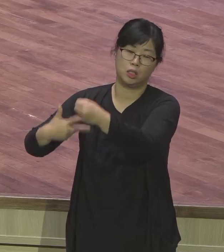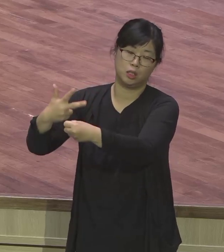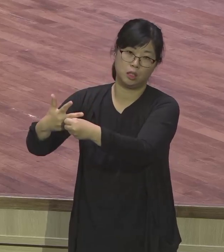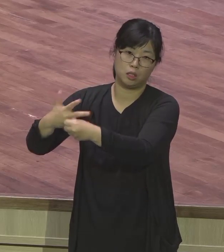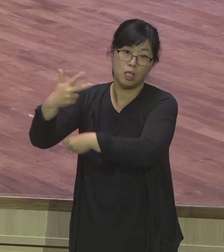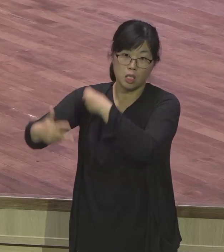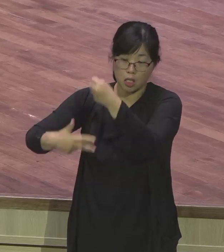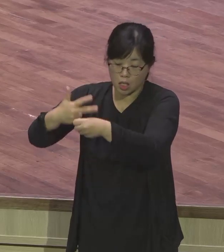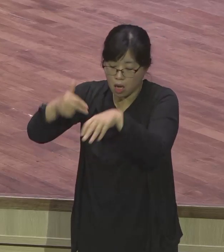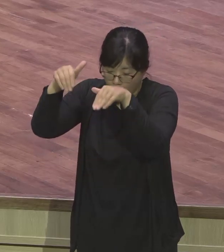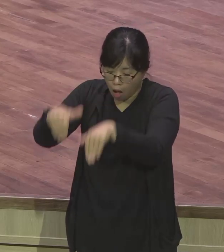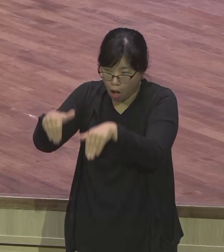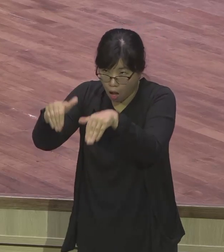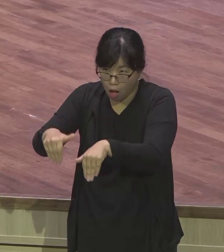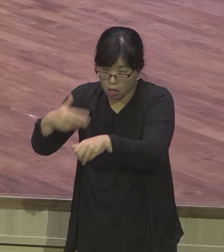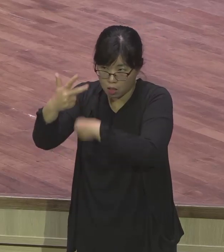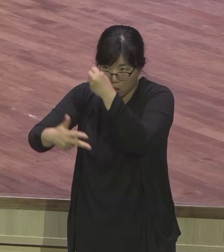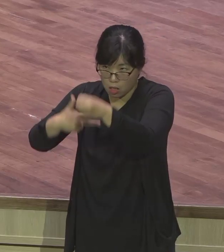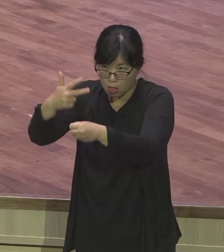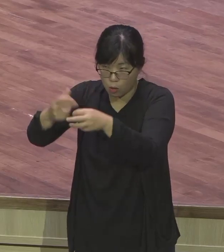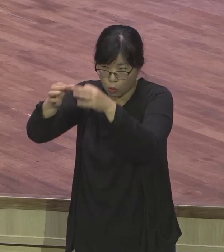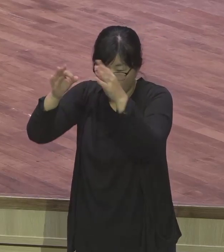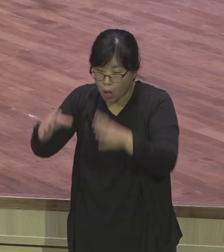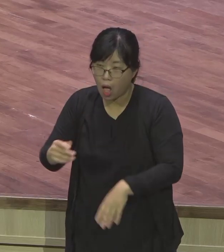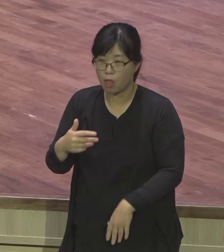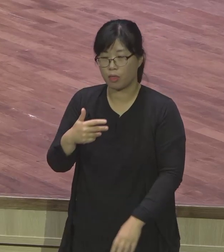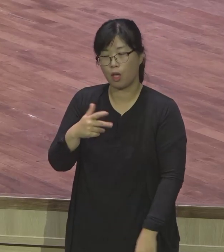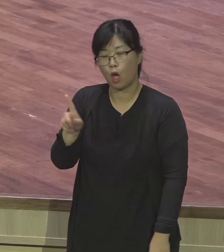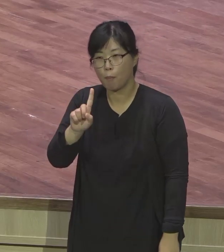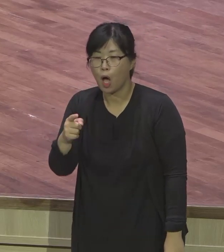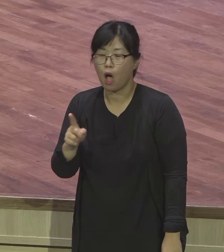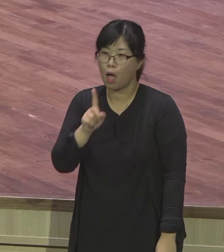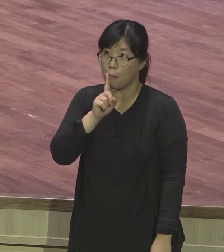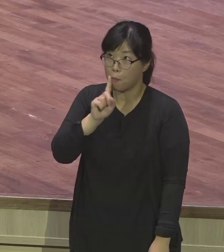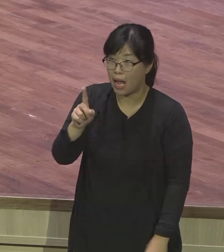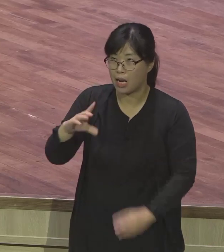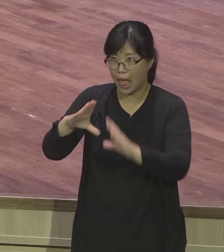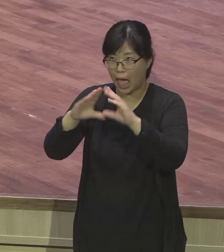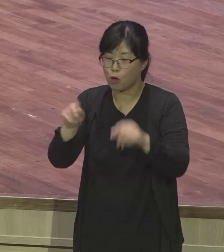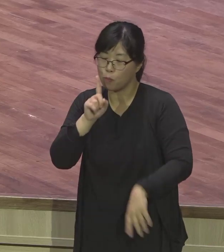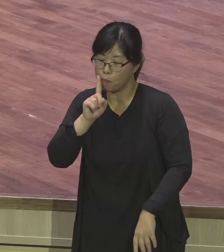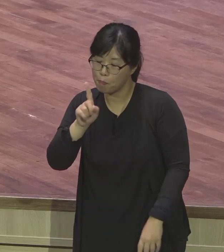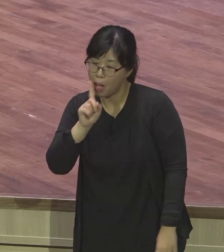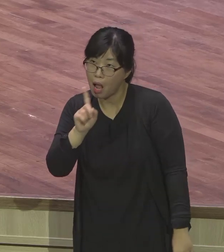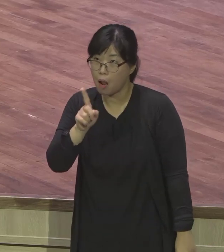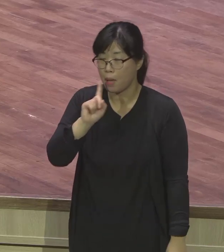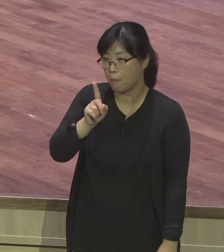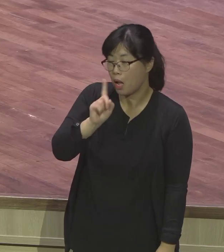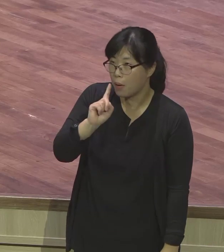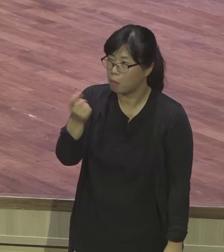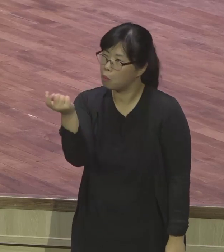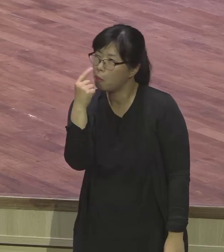배워야 다음에 뭐 하나님 쓰실 거 아니에요. 그리고 왜 6년 동안 또 감옥 갔냐